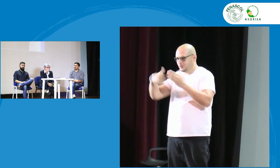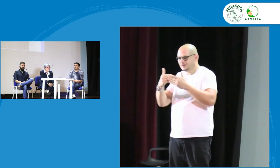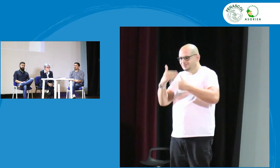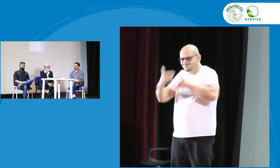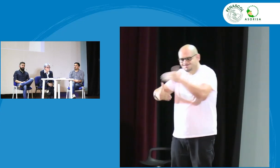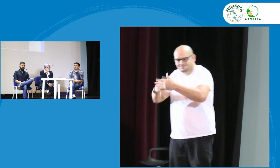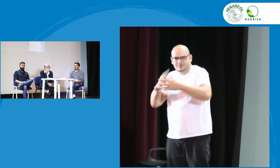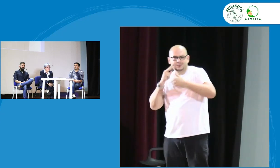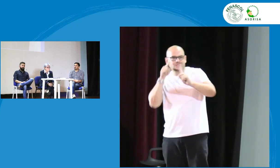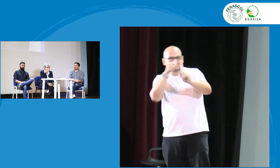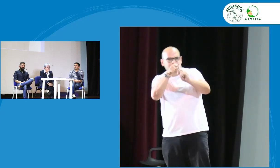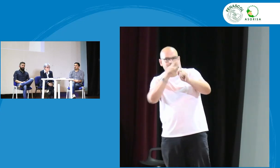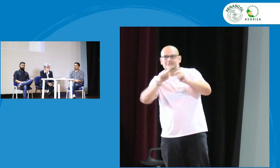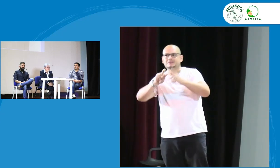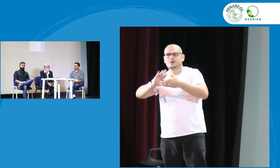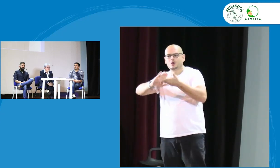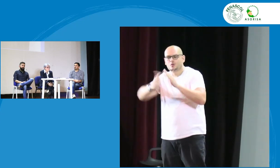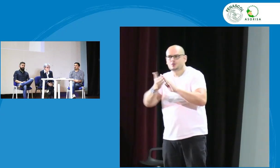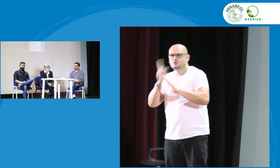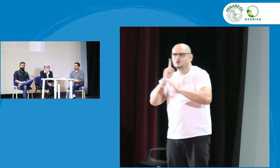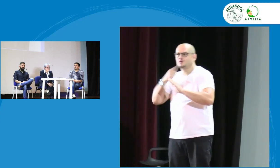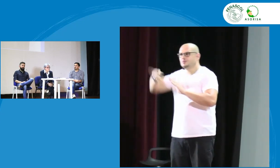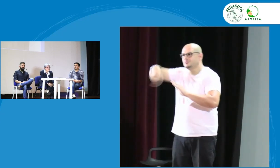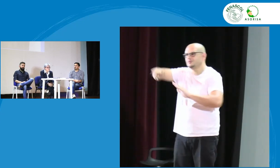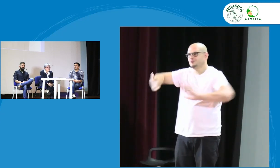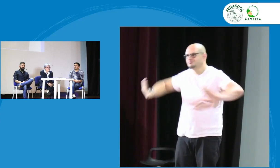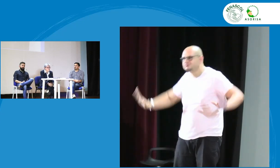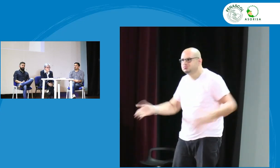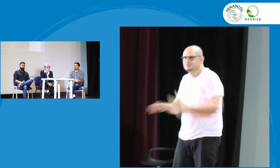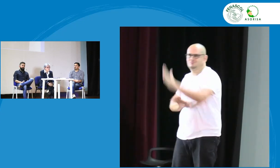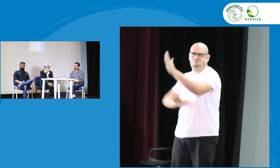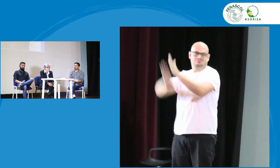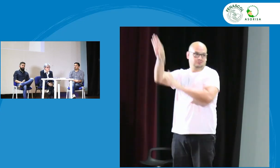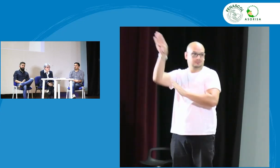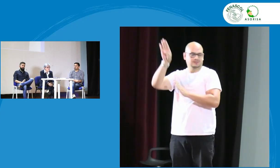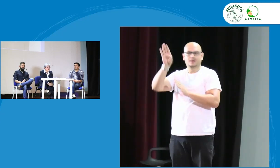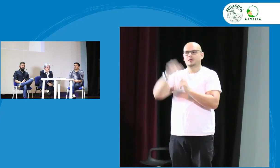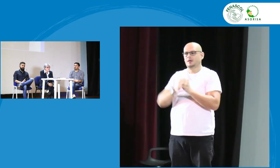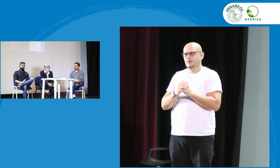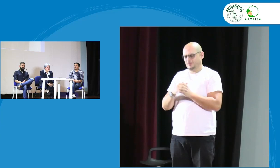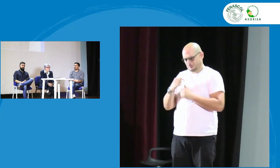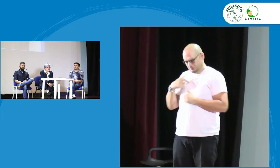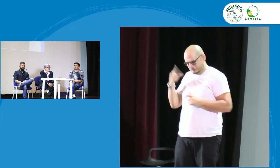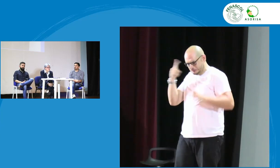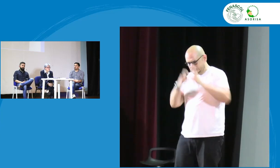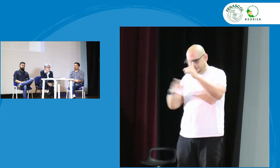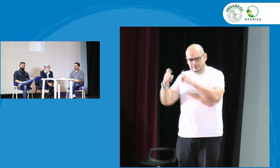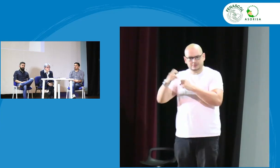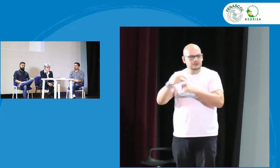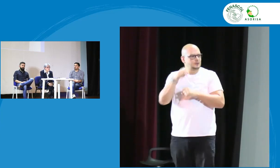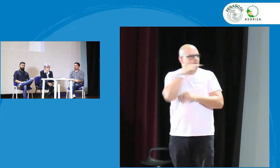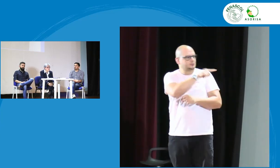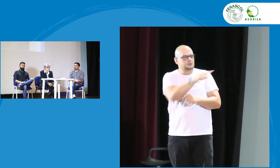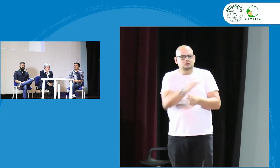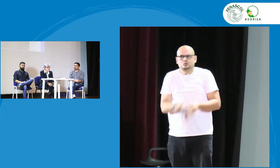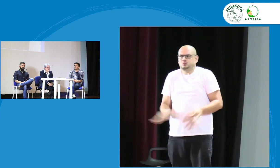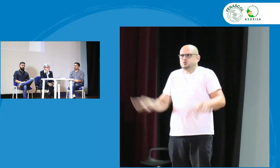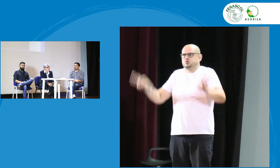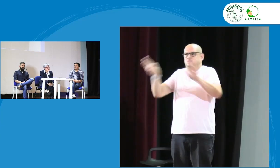INSOR, CORPSAC, ASEUS, pensando siempre en cómo mejorar en este ámbito. Lo